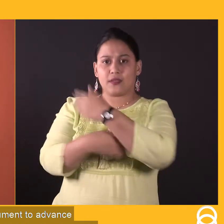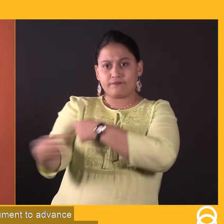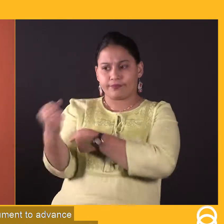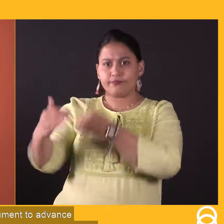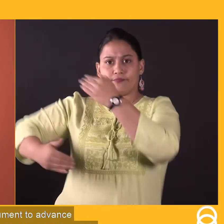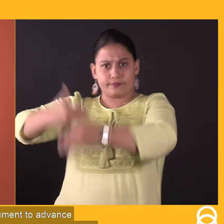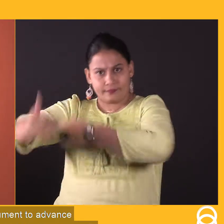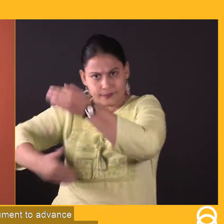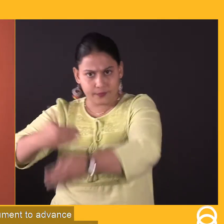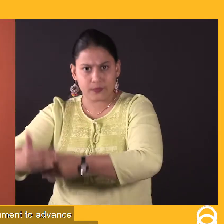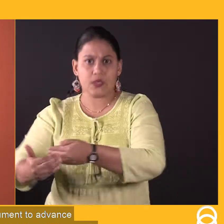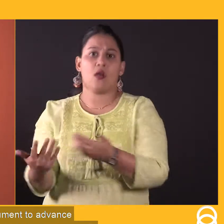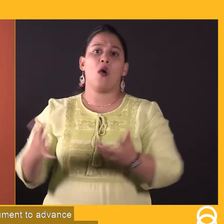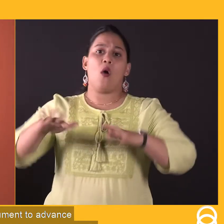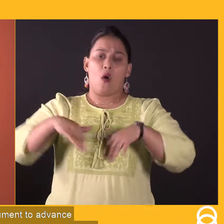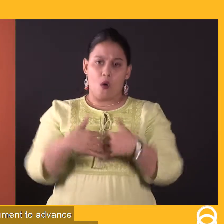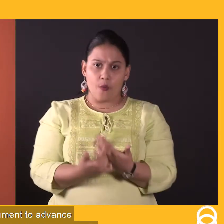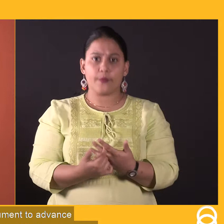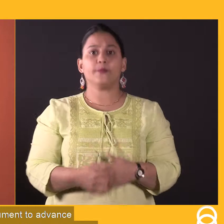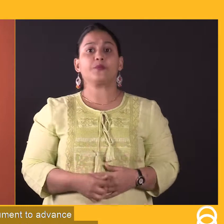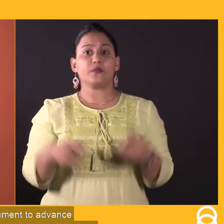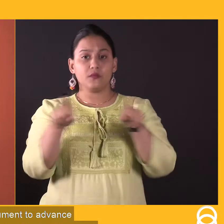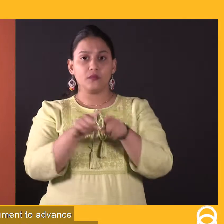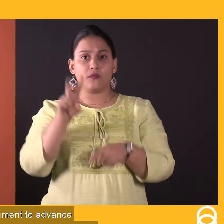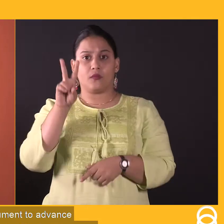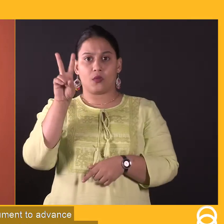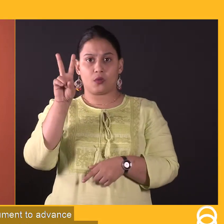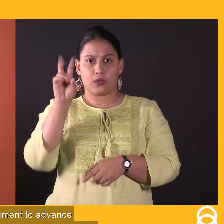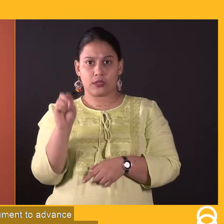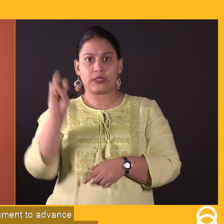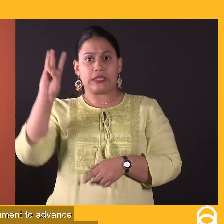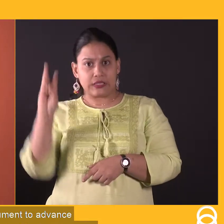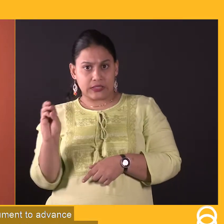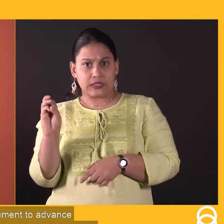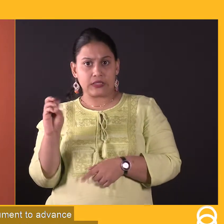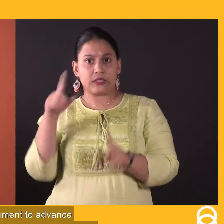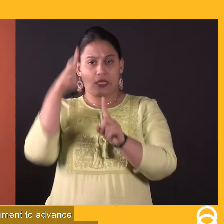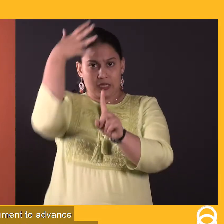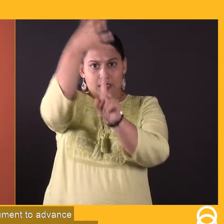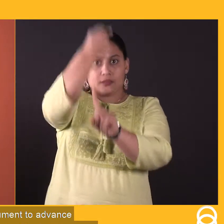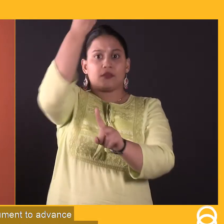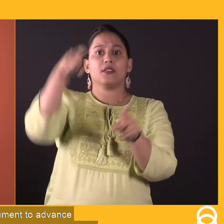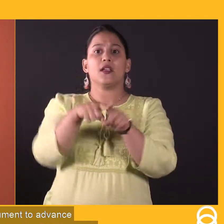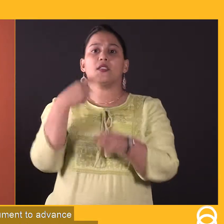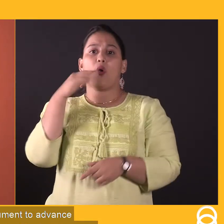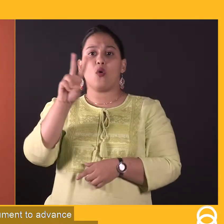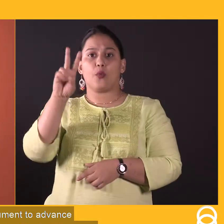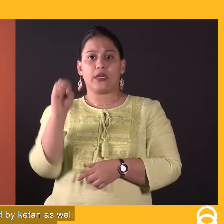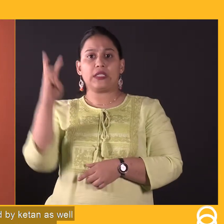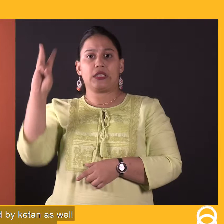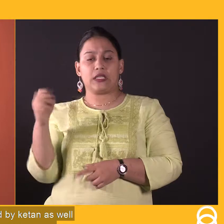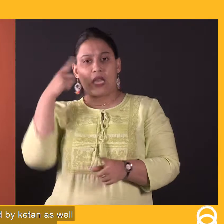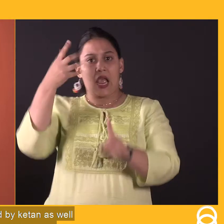या बढ़ाने वाली एक वैश्विक संधी है जो 2030 कहते हैं से 2030 अजेंडा